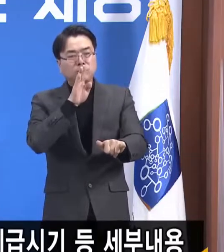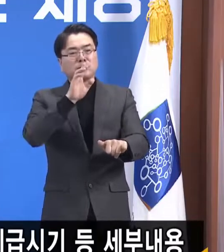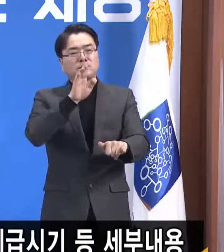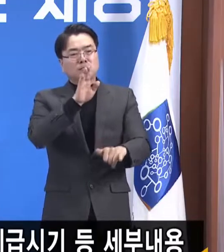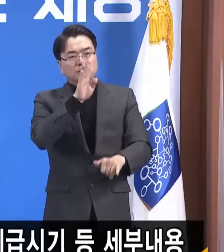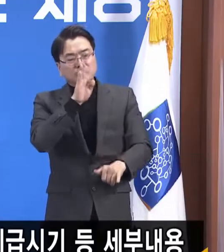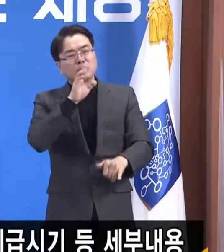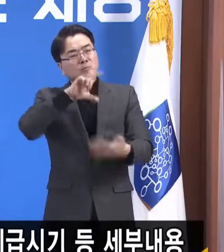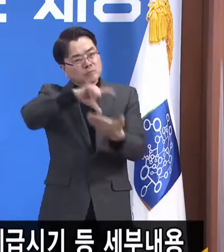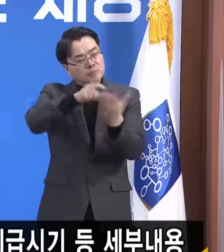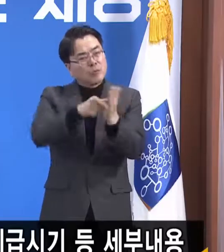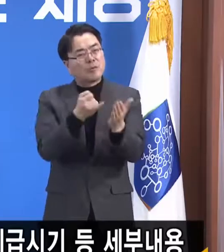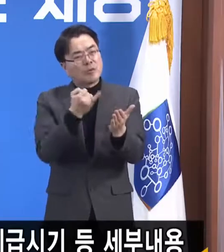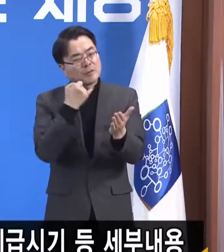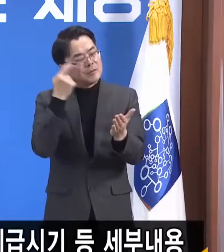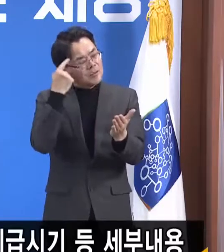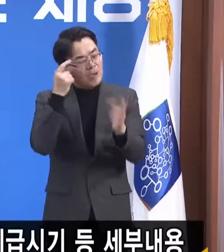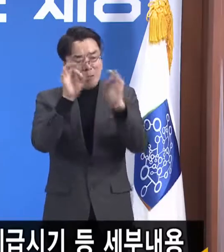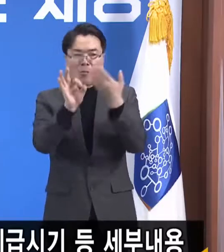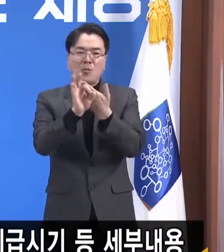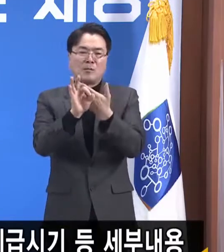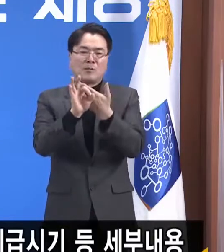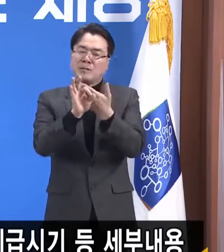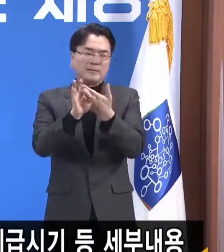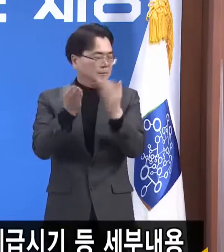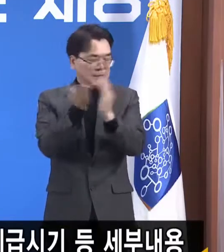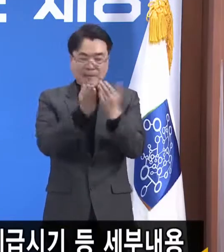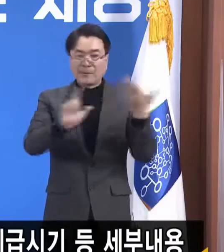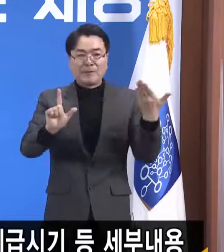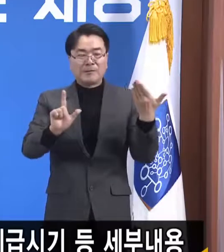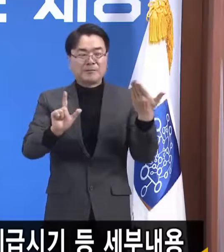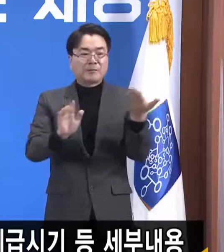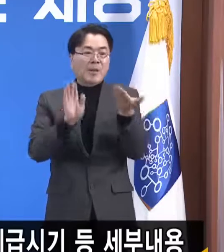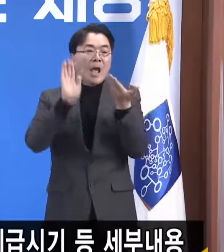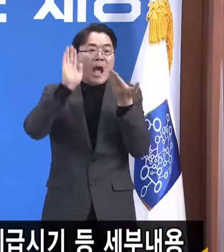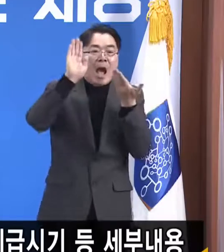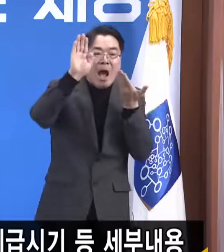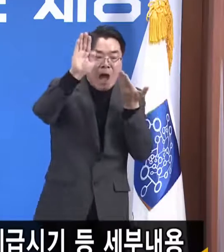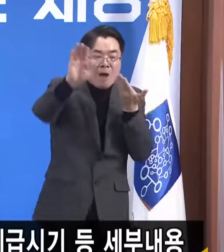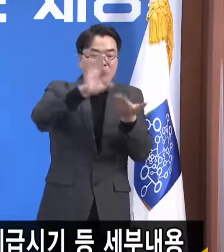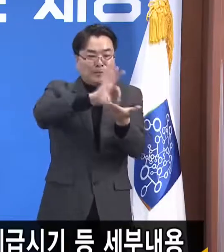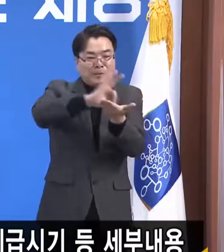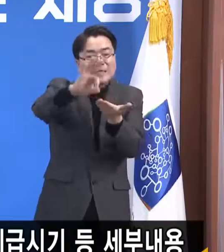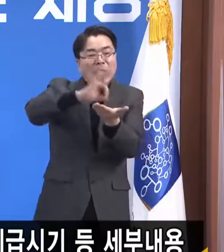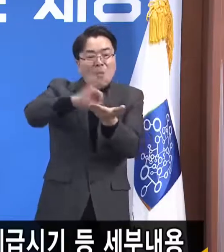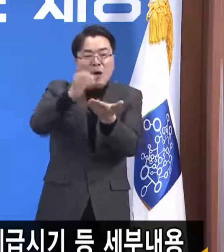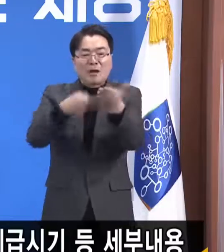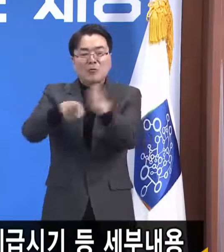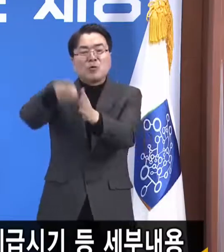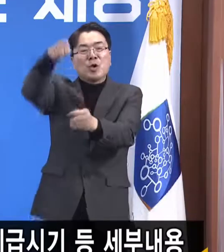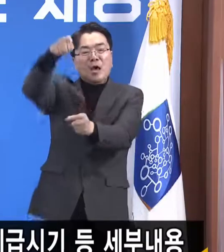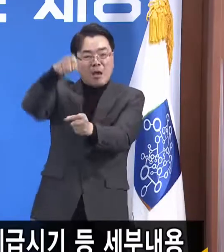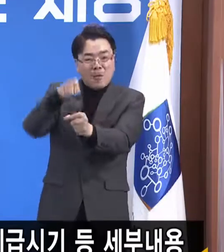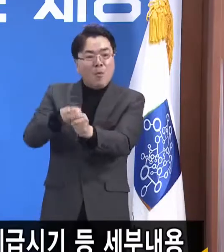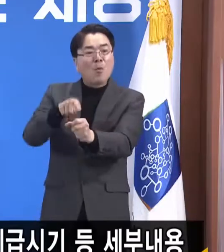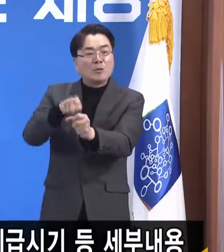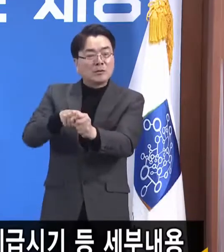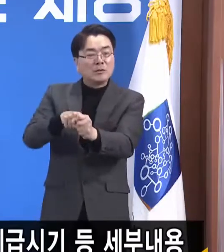미래에 장시간, 장기간 사용하게 될 인프라 구축 비용을 현재 현금으로 다 지급해버리면